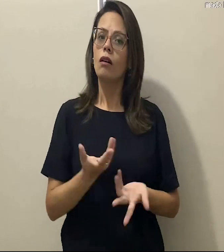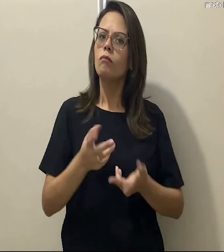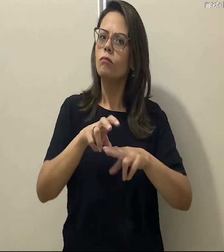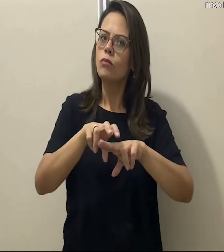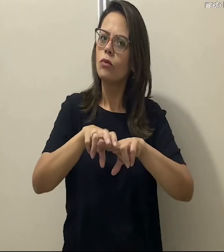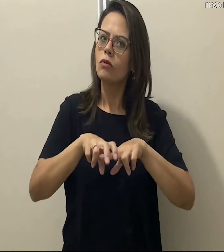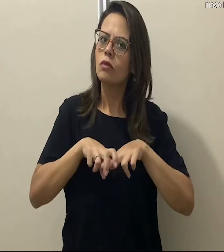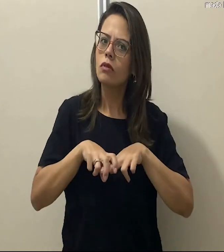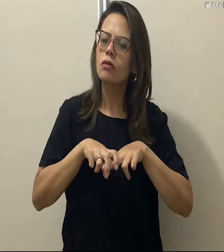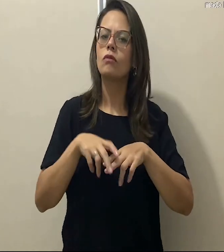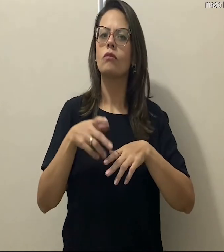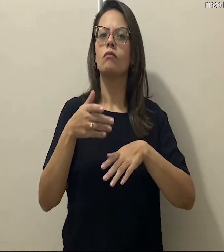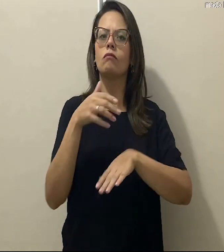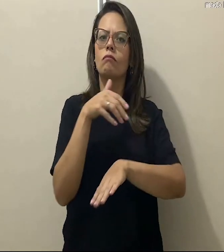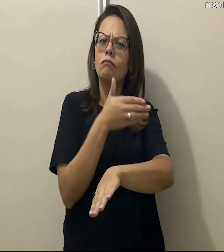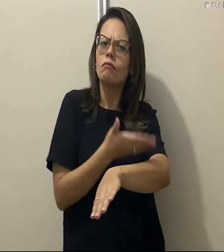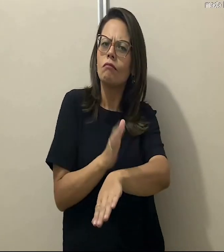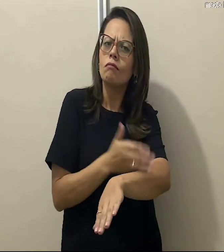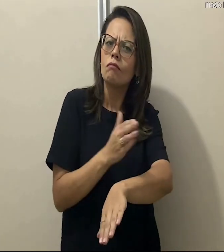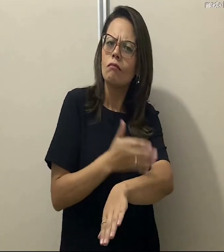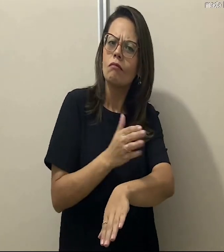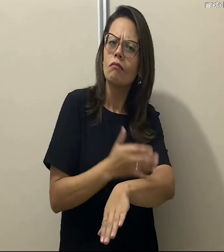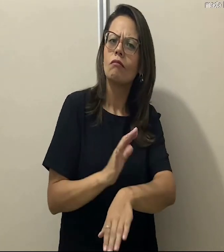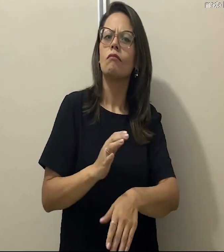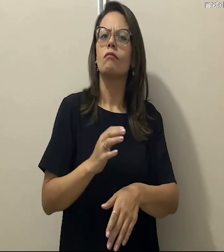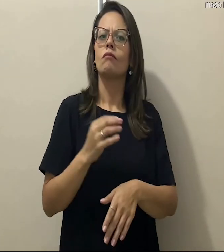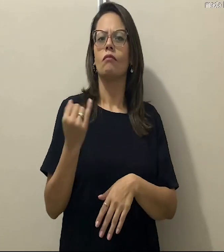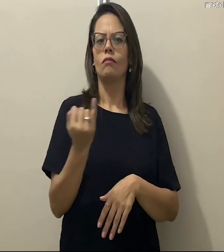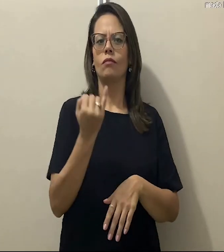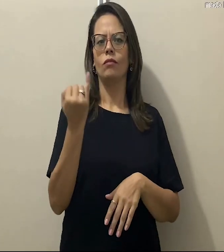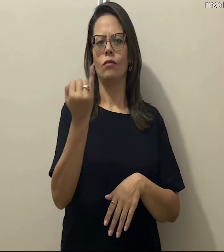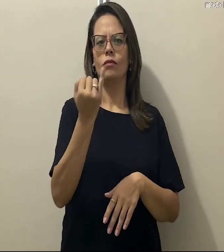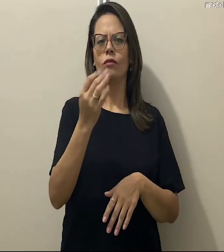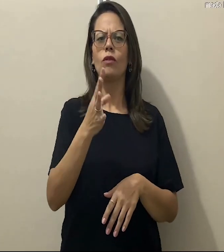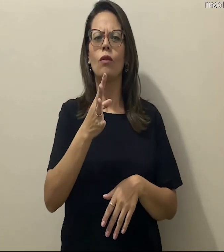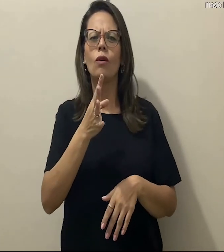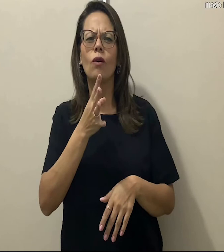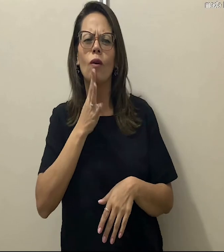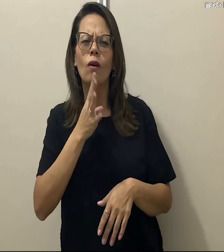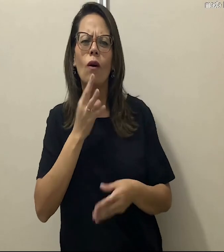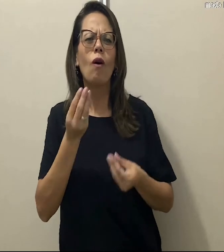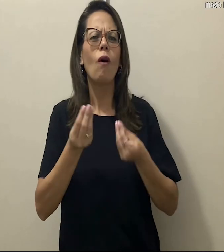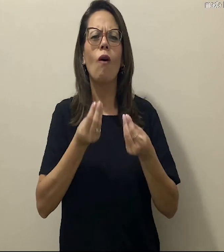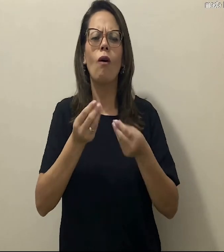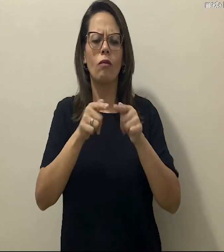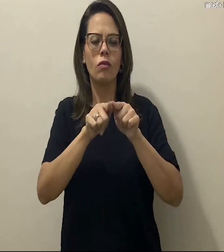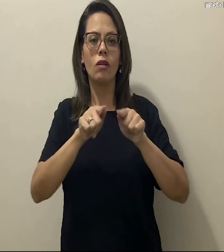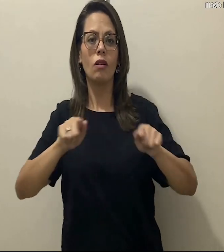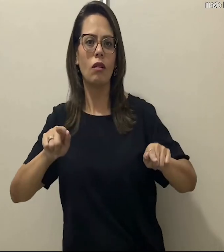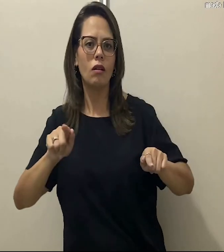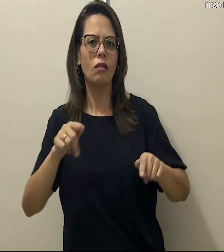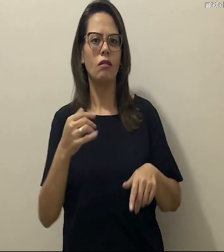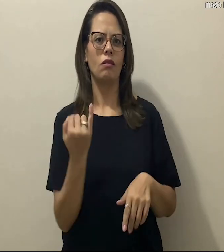Por isso, a prática, ela é importante. Pra você conhecer sobre a gramática,